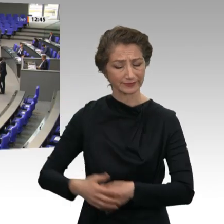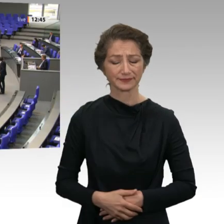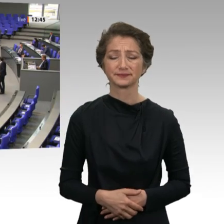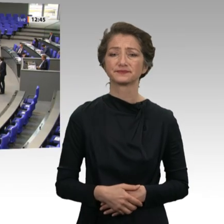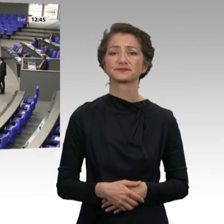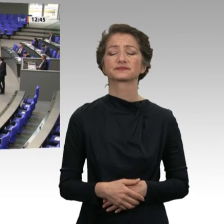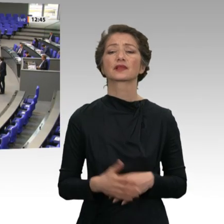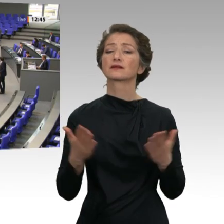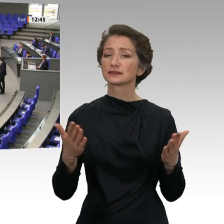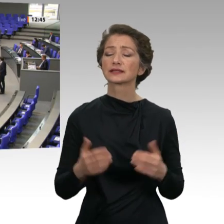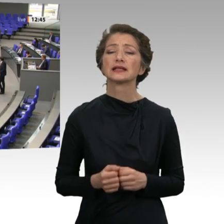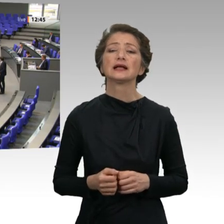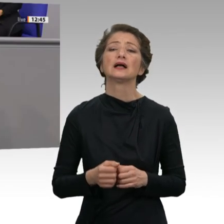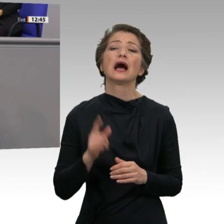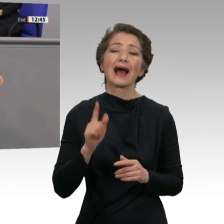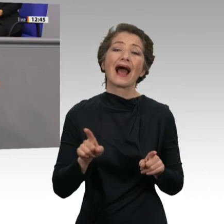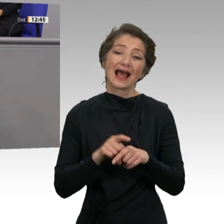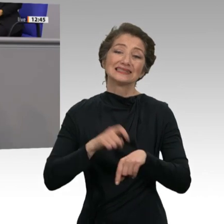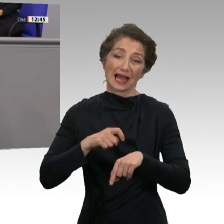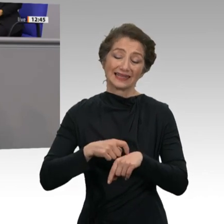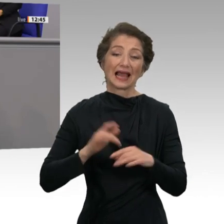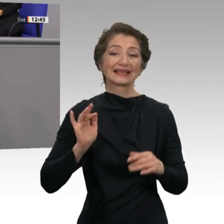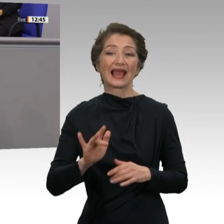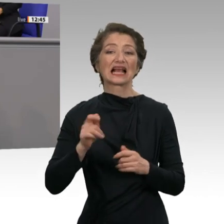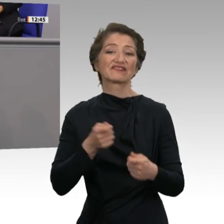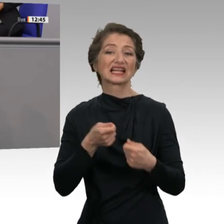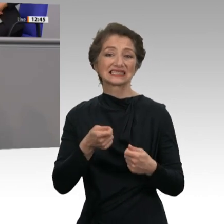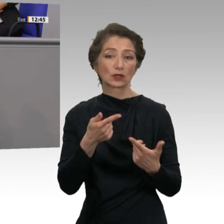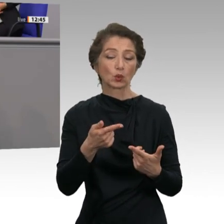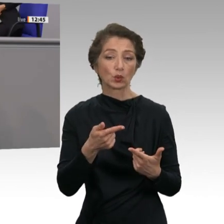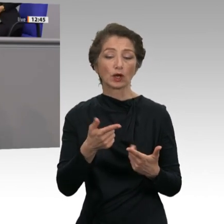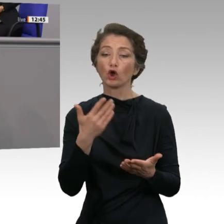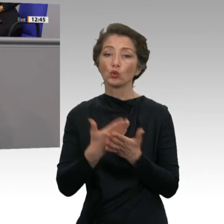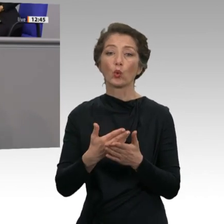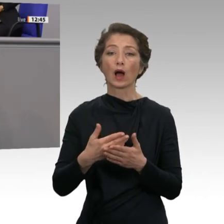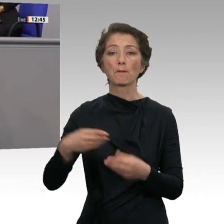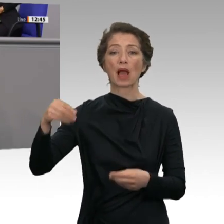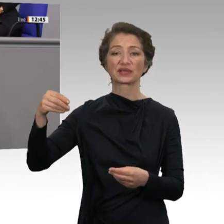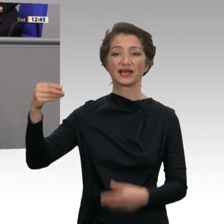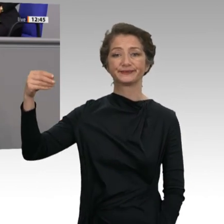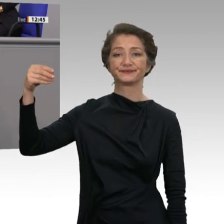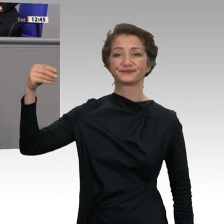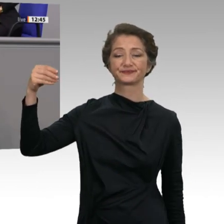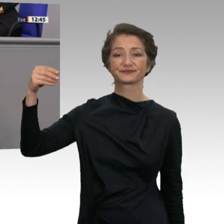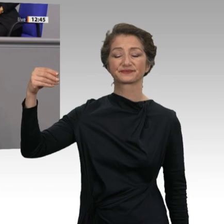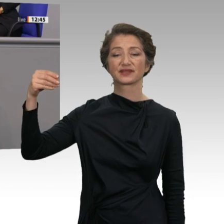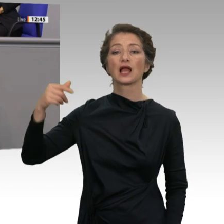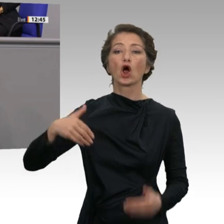Gleichzeitig haben sie zur Gegenfinanzierung bisher nichts außer einem weißen Blatt Papier. Sie schaffen zahlreiche neue Ungerechtigkeiten, und sie